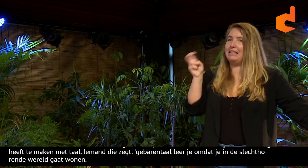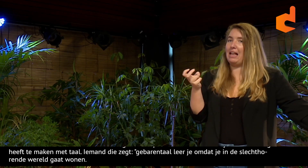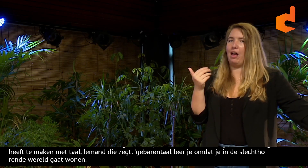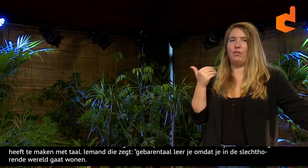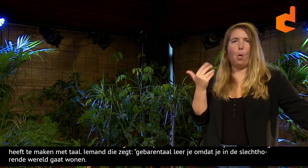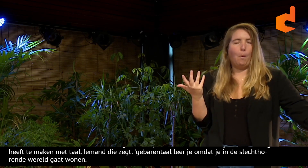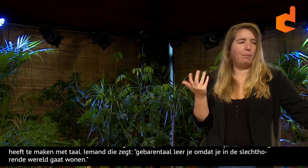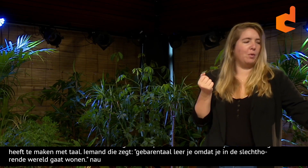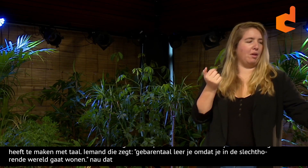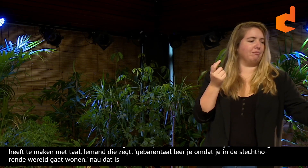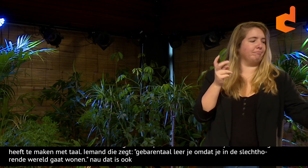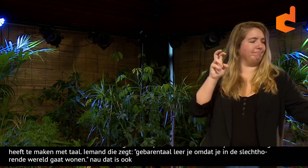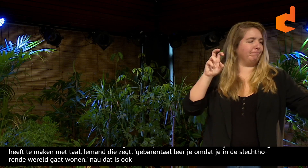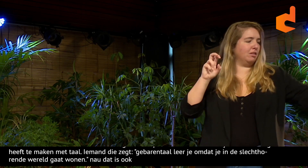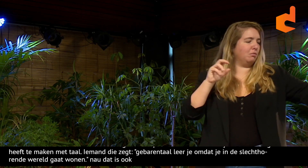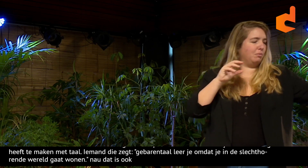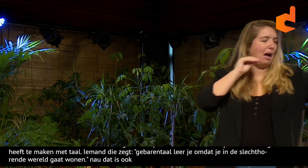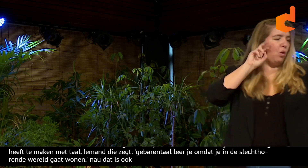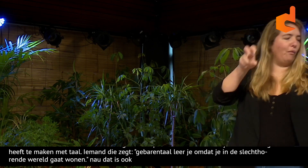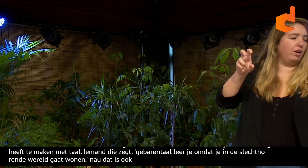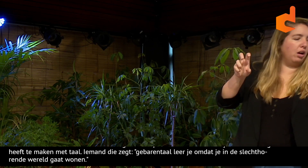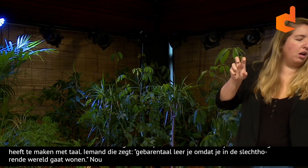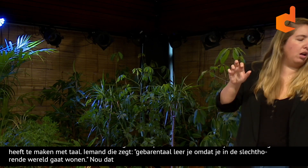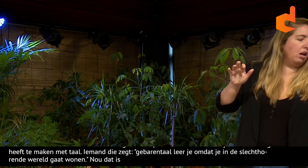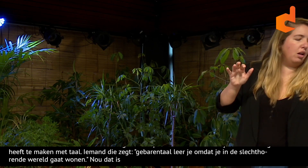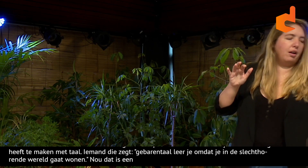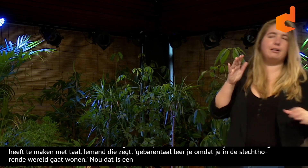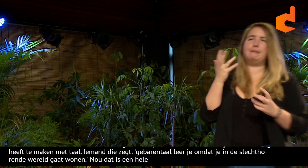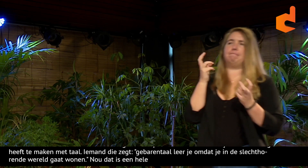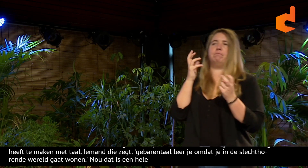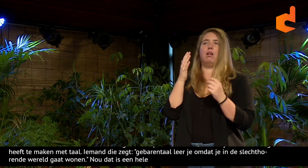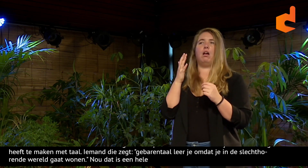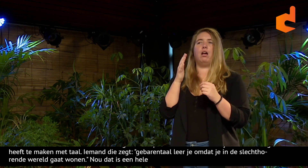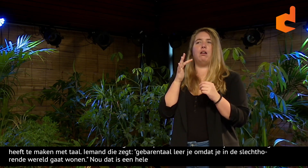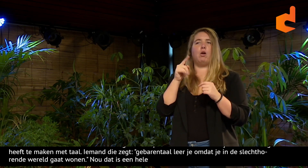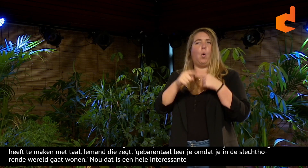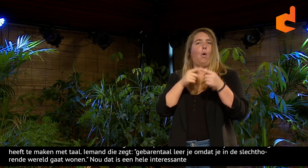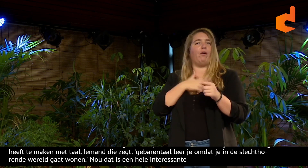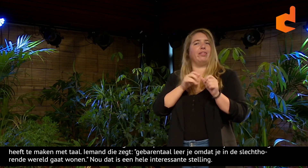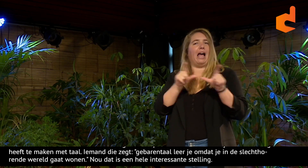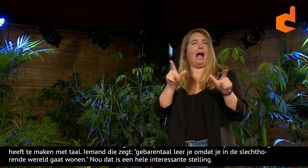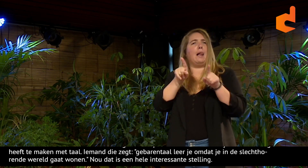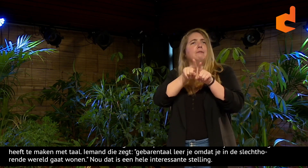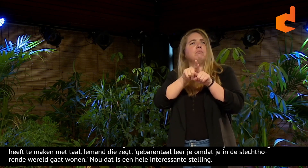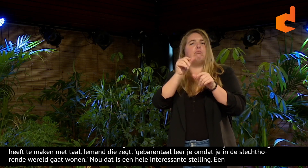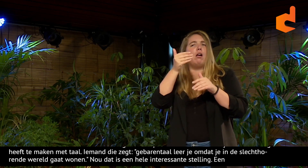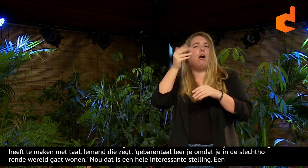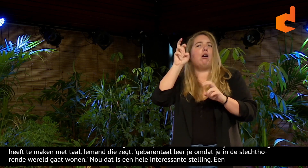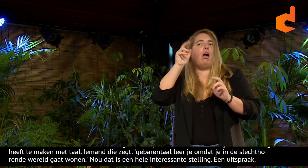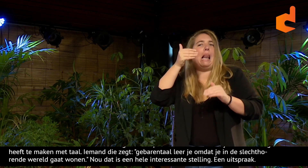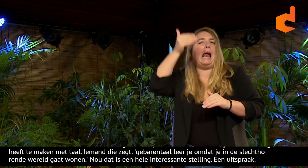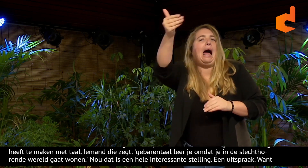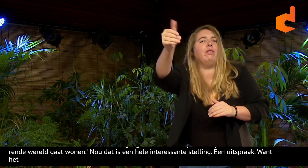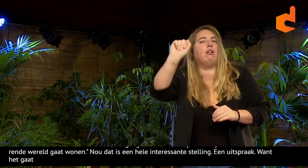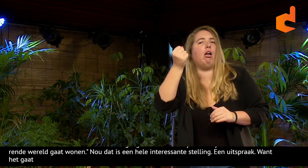Nou, is natuurlijk ook een hele interessante stelling, een uitspraak. Want het gaat